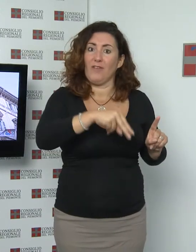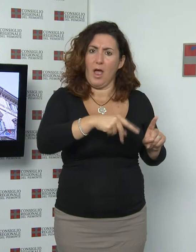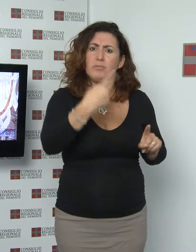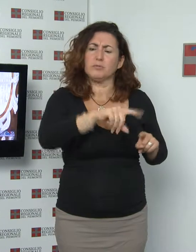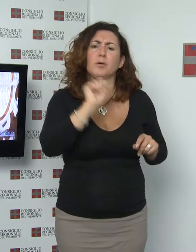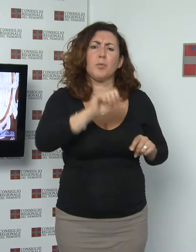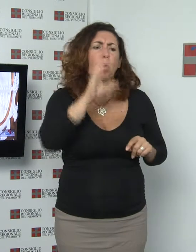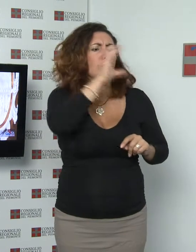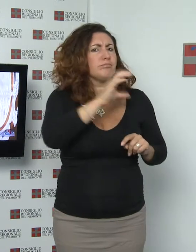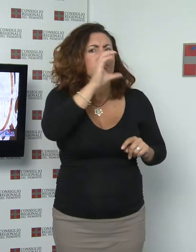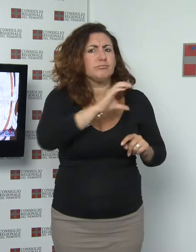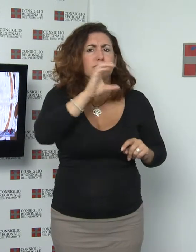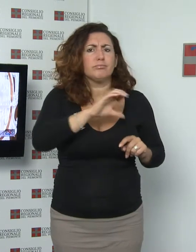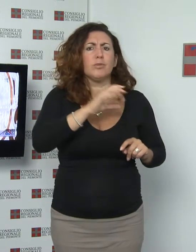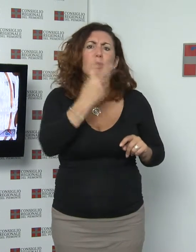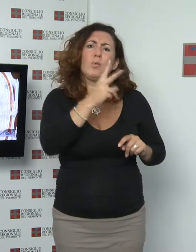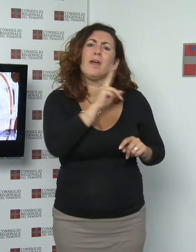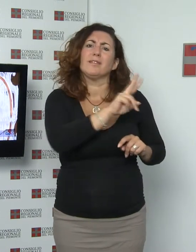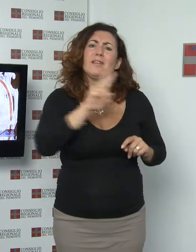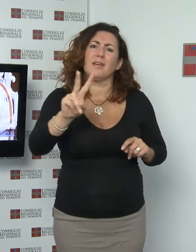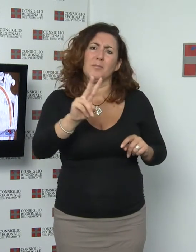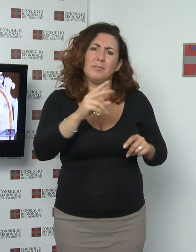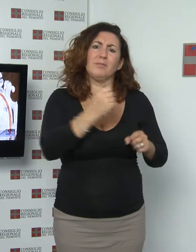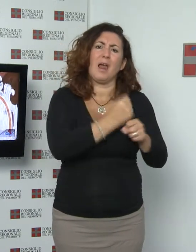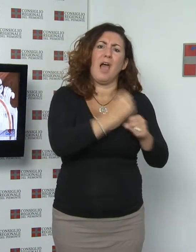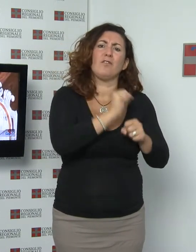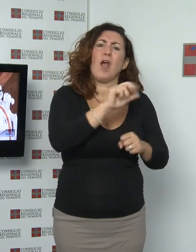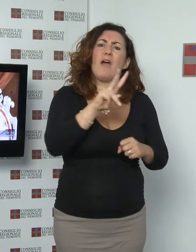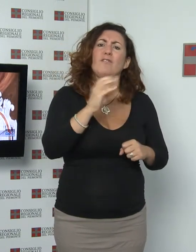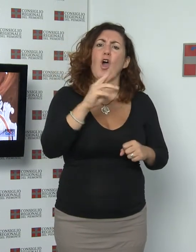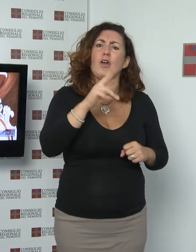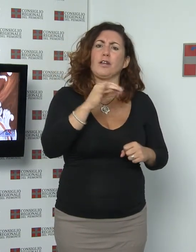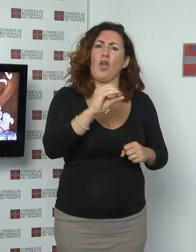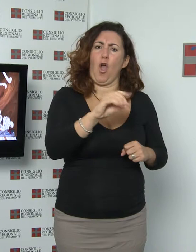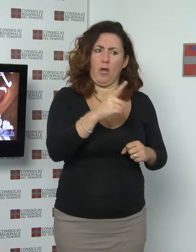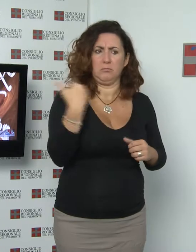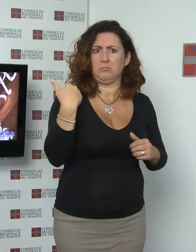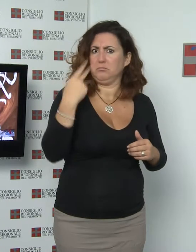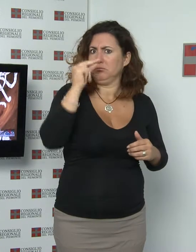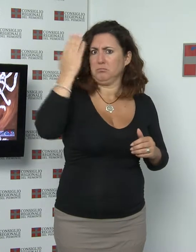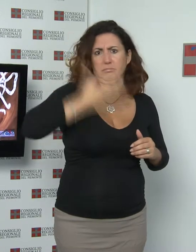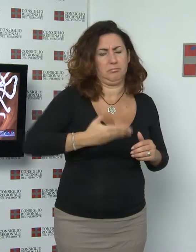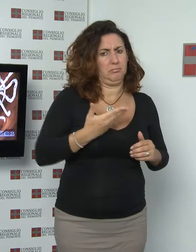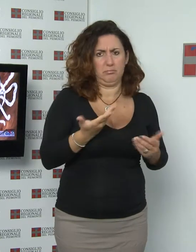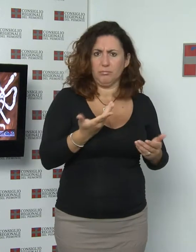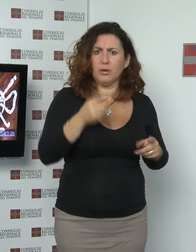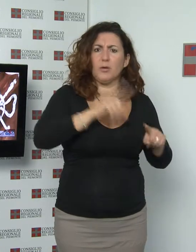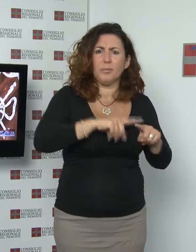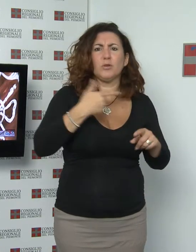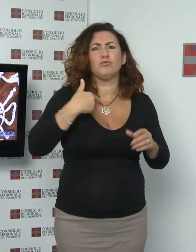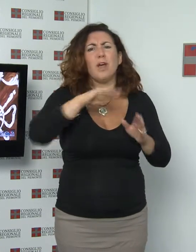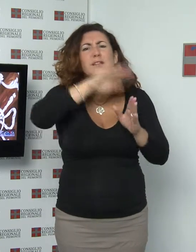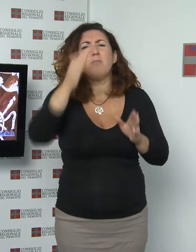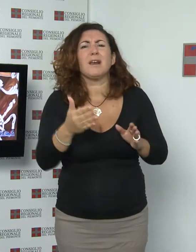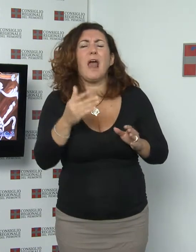potranno ammirare i due stipi con decorazioni in avorio, ignoti fino a qualche anno fa, e uno dei due tabernacoli barocchi custoditi a